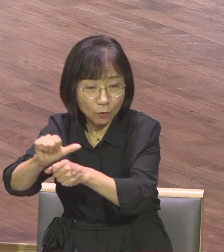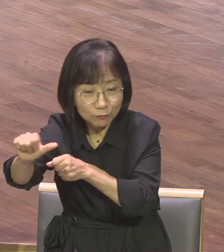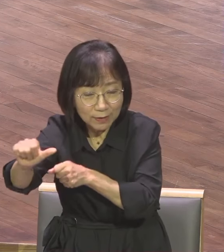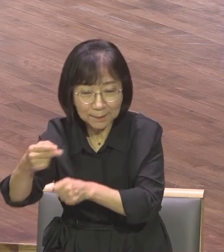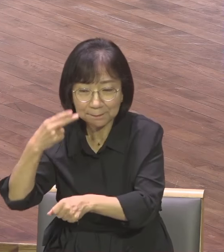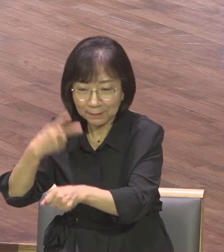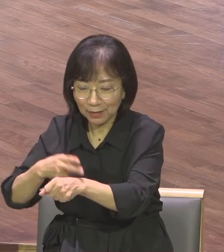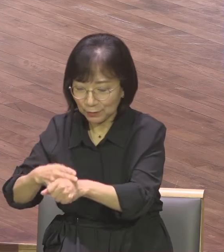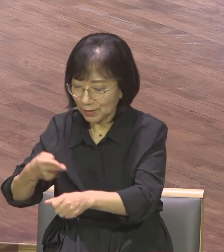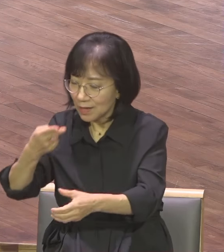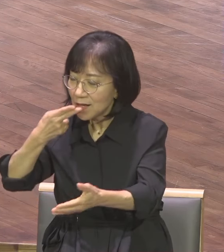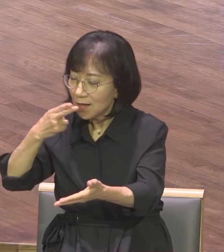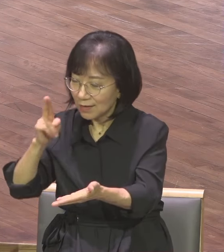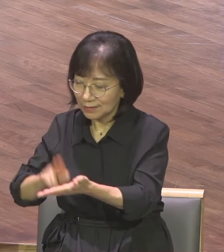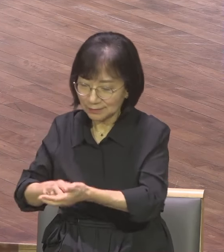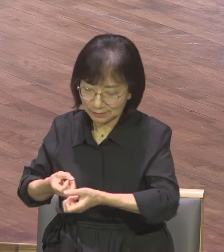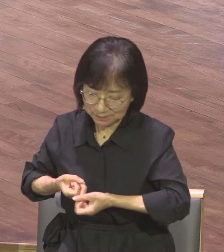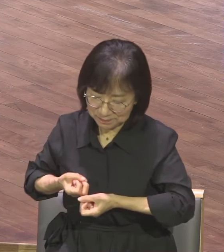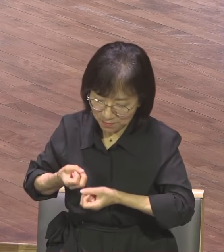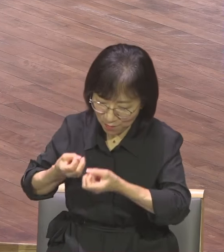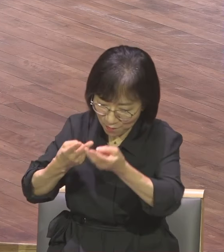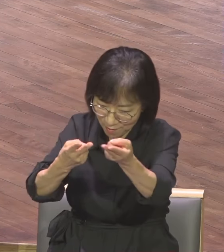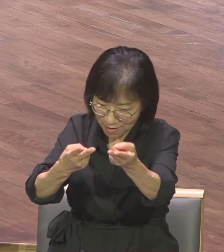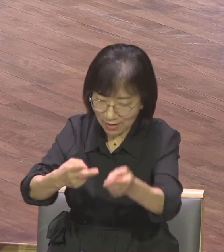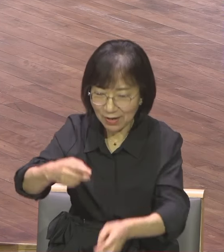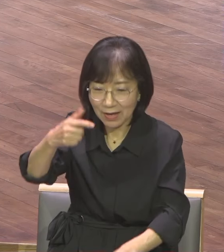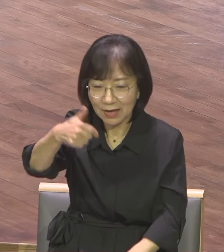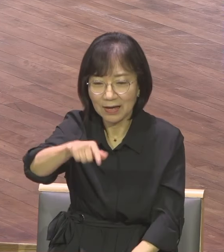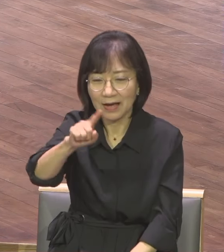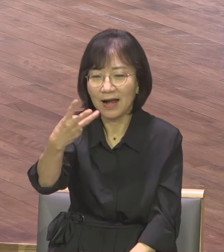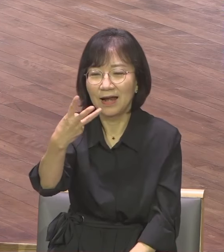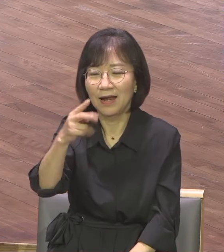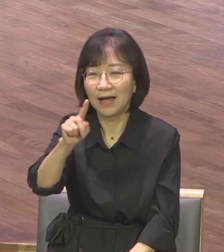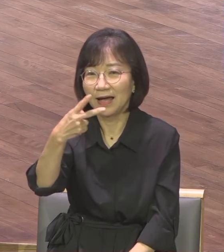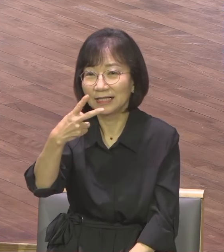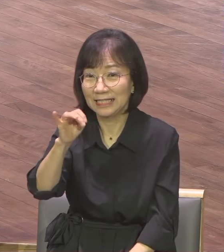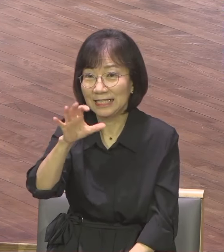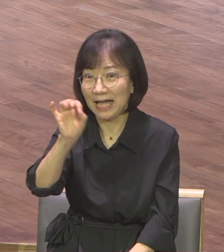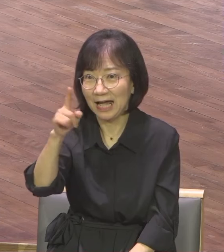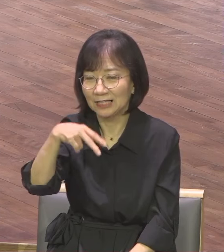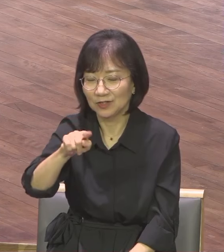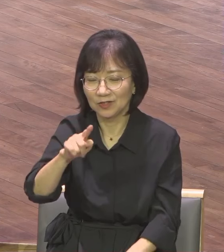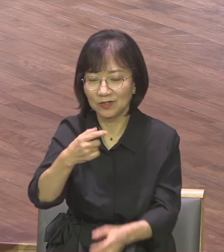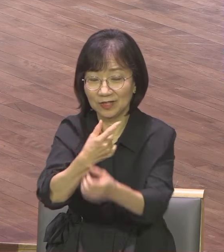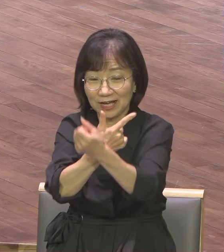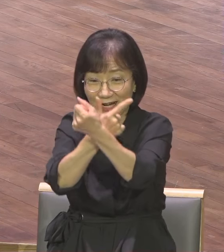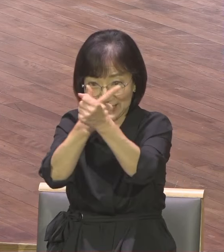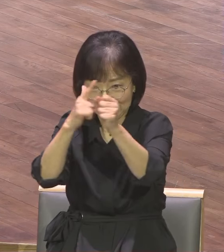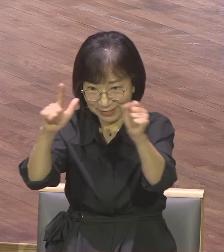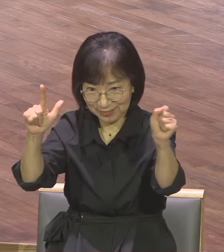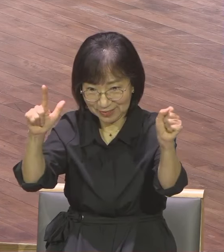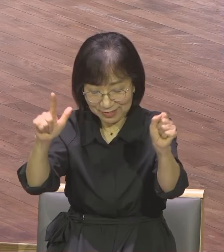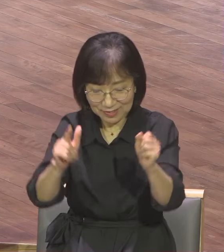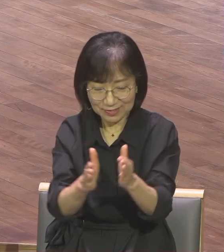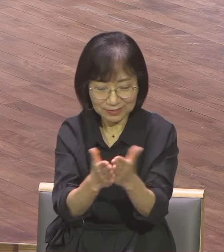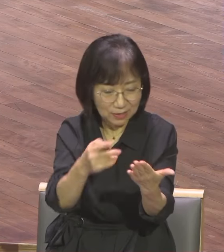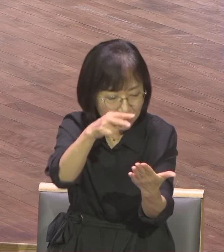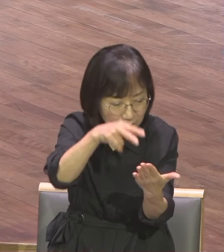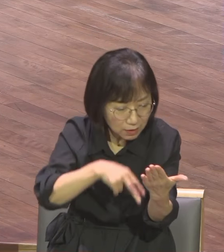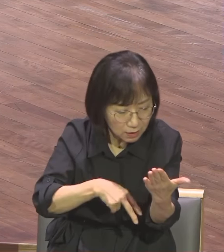적습니다 그것이 갈라디아 서예요 1차 세계 성교를 2년 했습니다 그리고 2차 세계 성교를